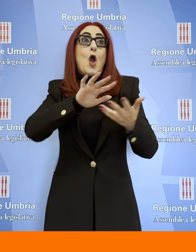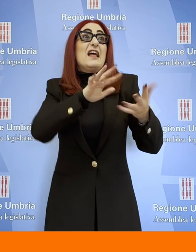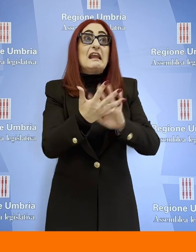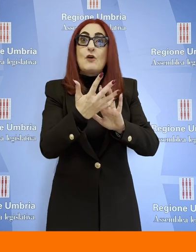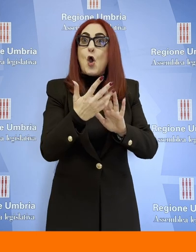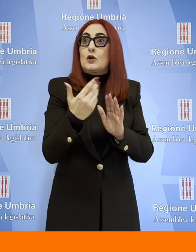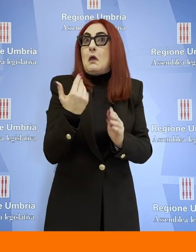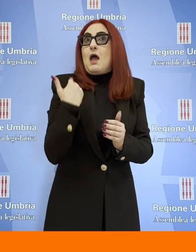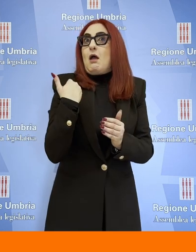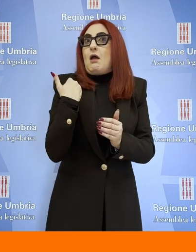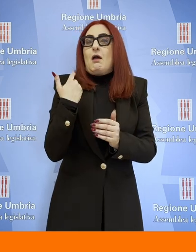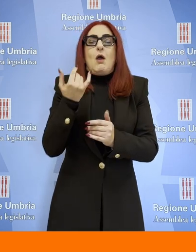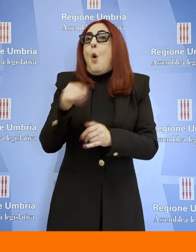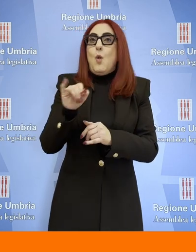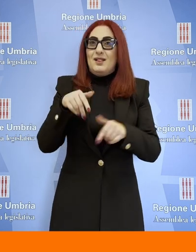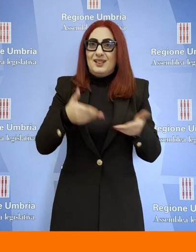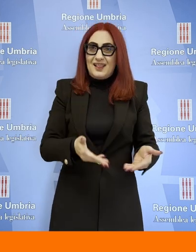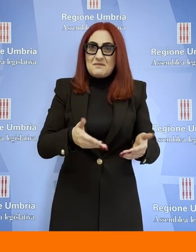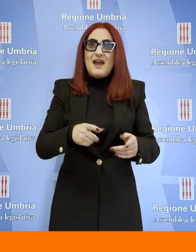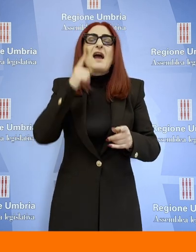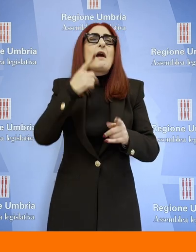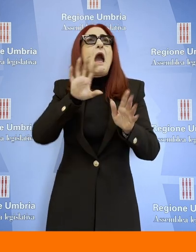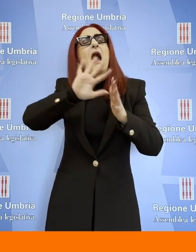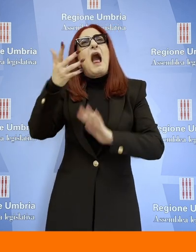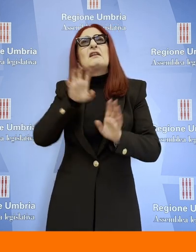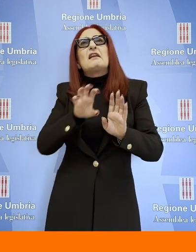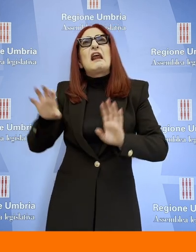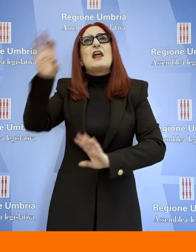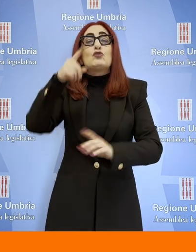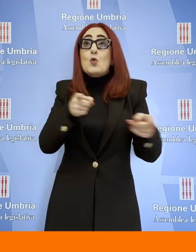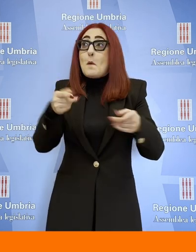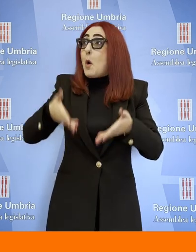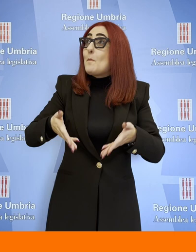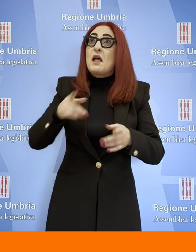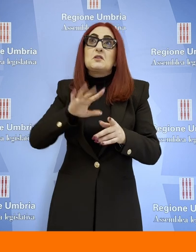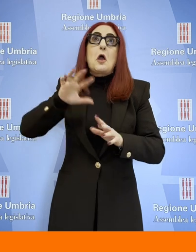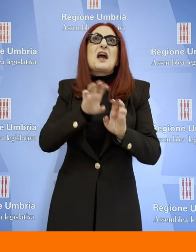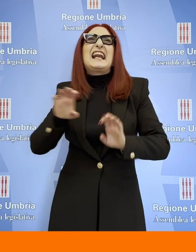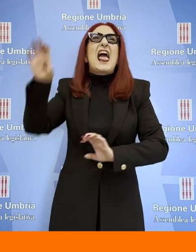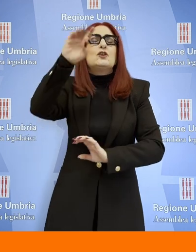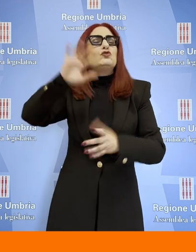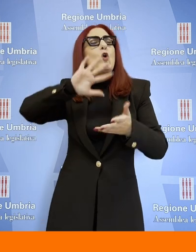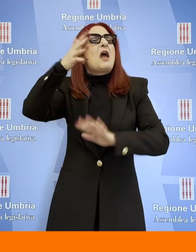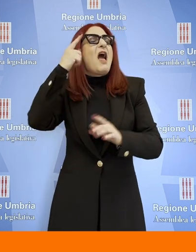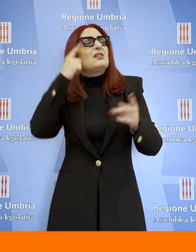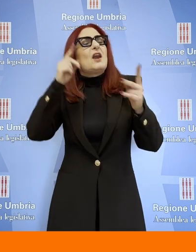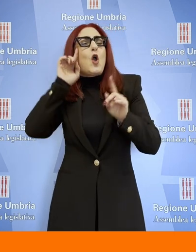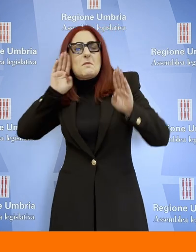analoga. In questo momento molte altre regioni sono più concentrate sul tema dell'autonomia differenziata, mentre la regione Umbria è un po' in